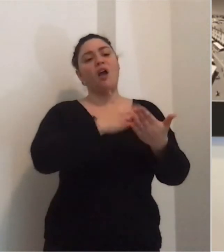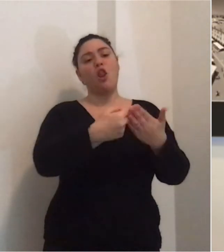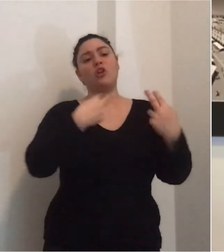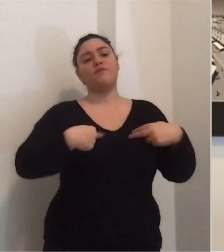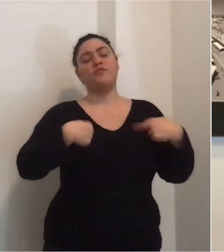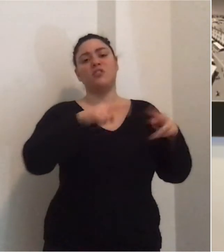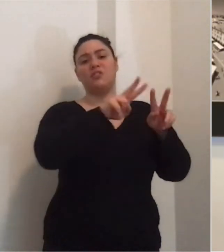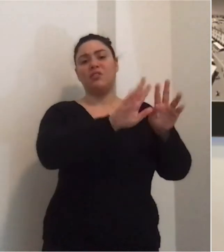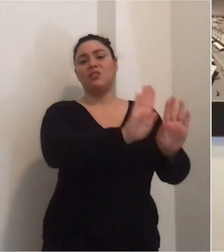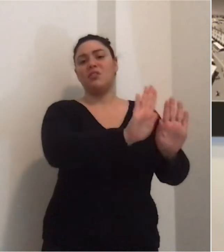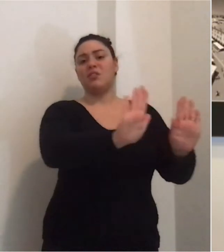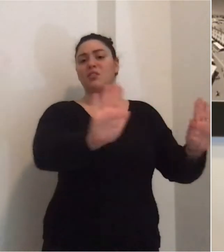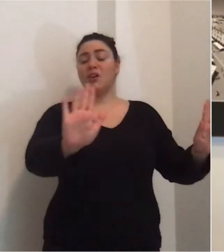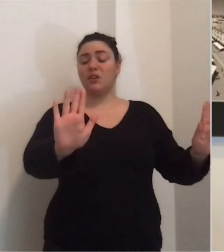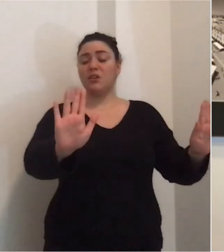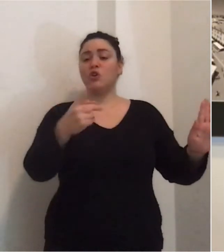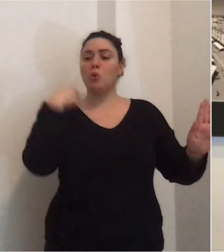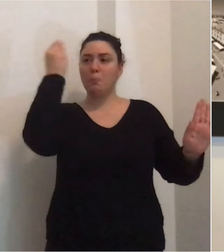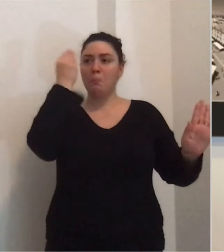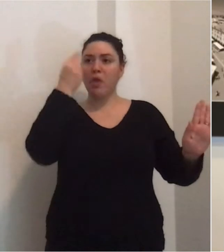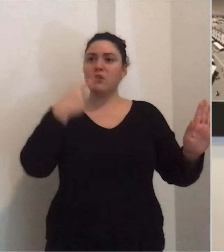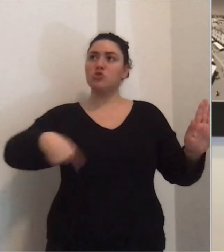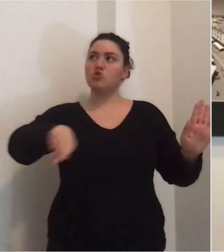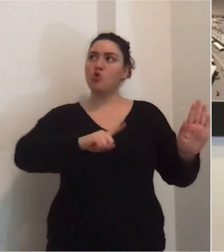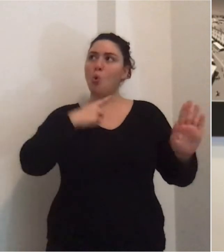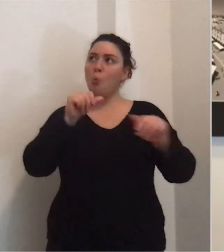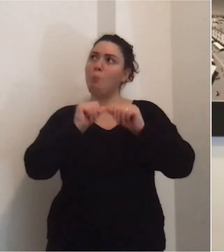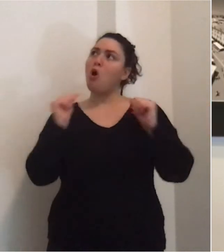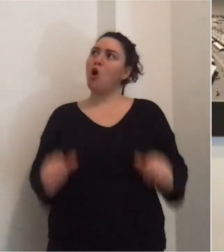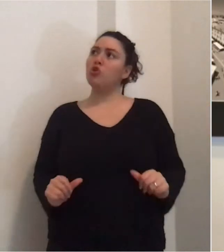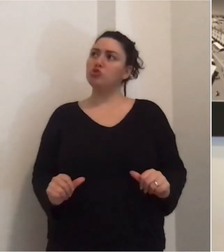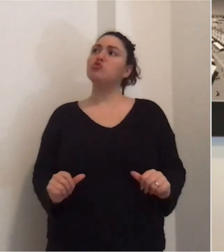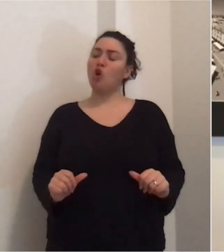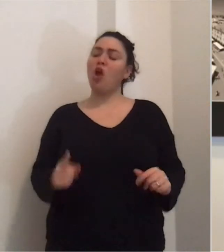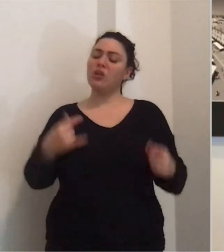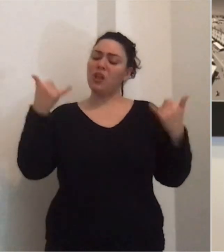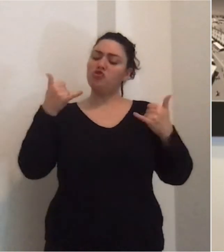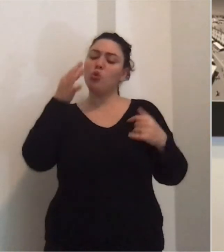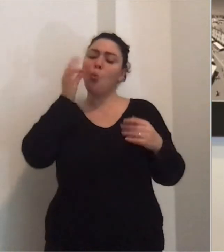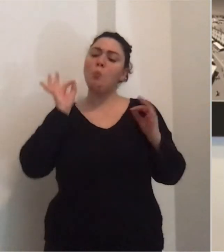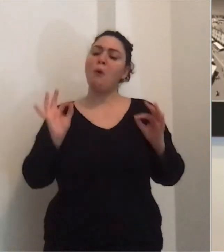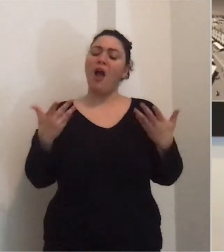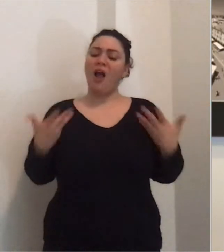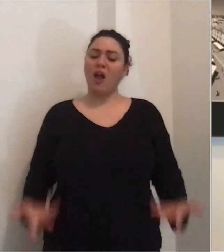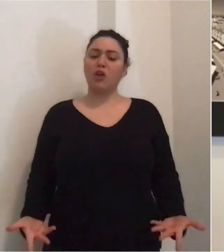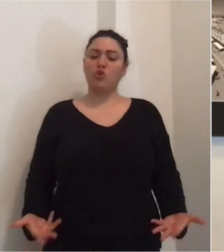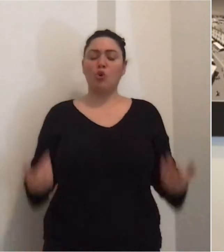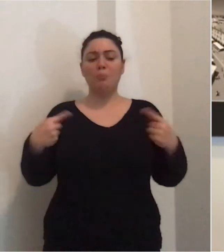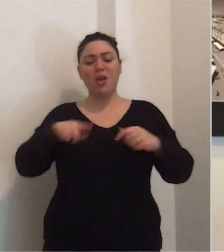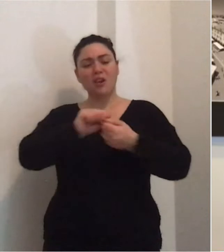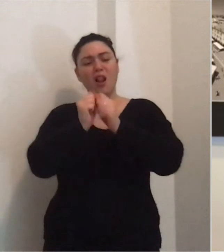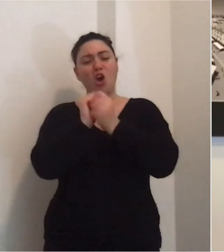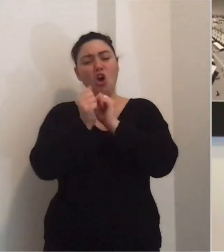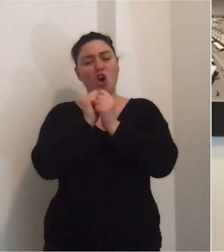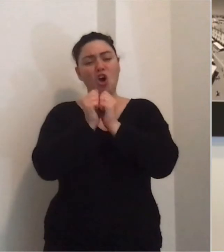un modo intelligente, culturalmente avanzato di resistere a quella prova che stiamo